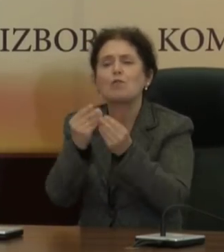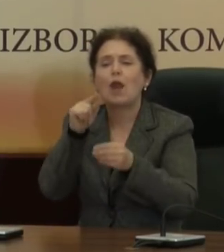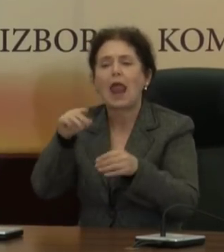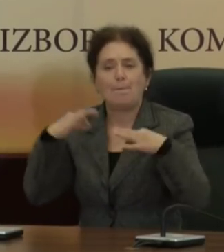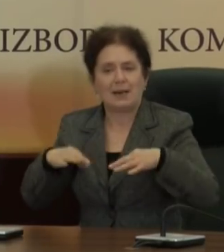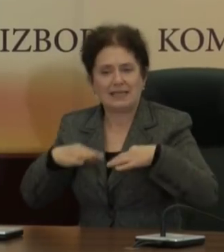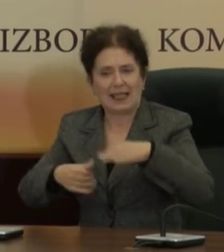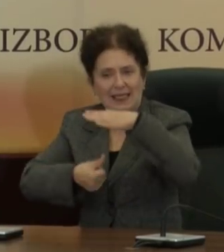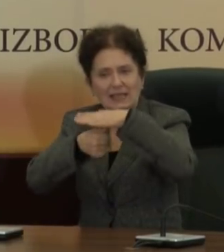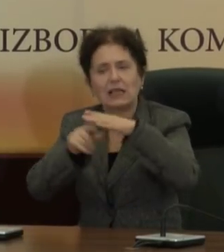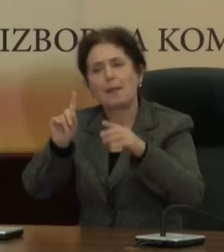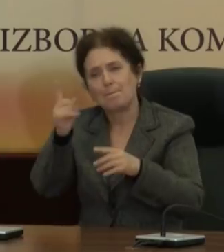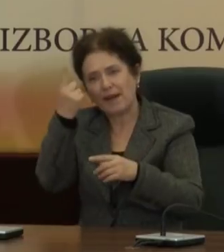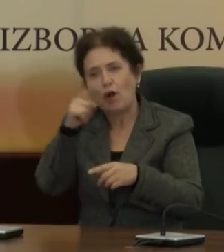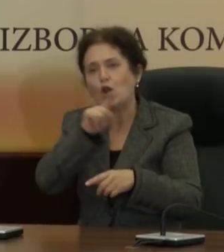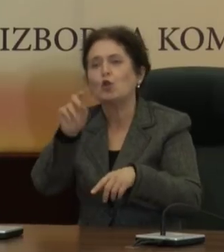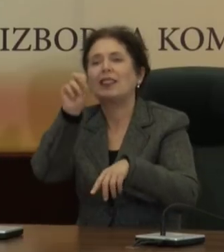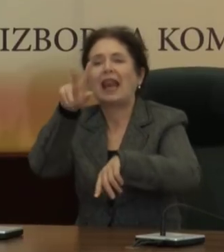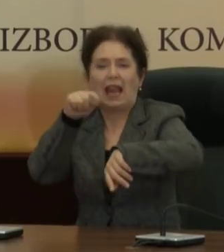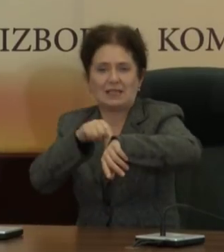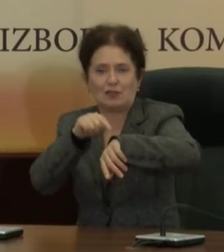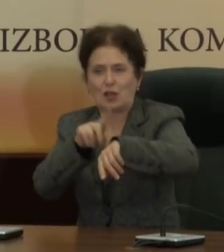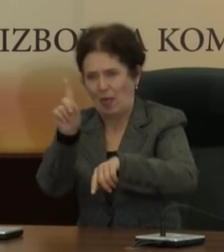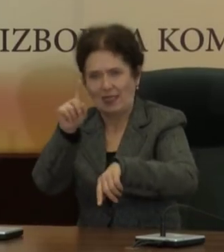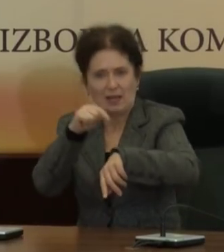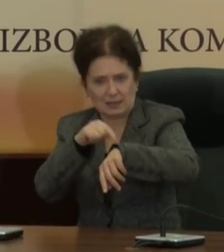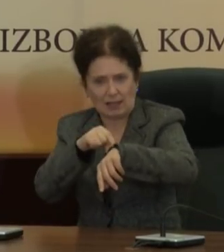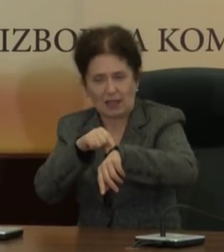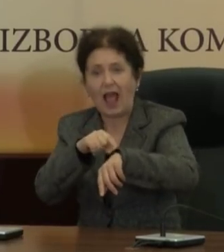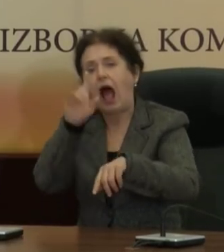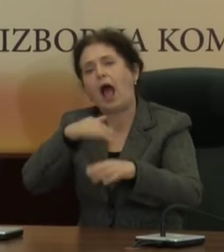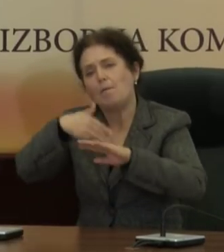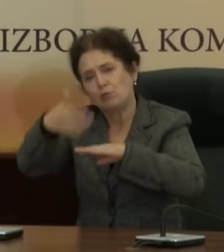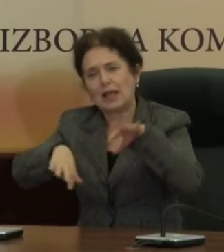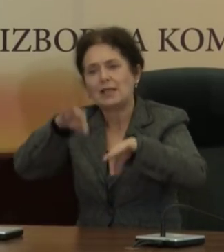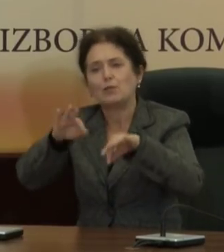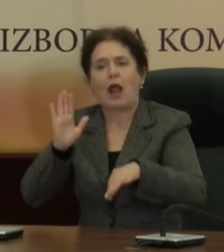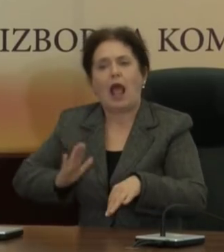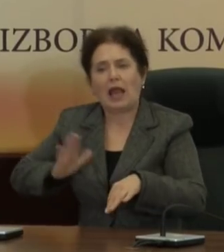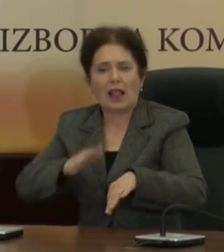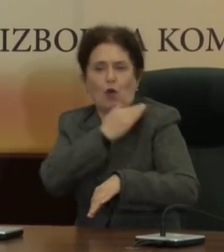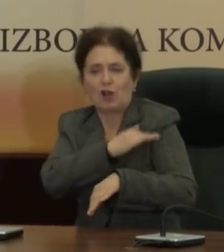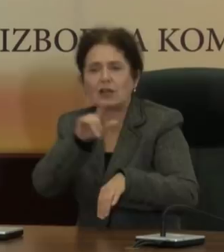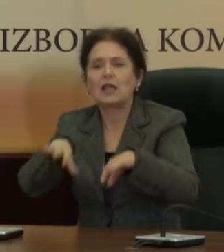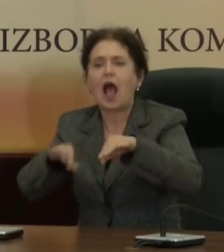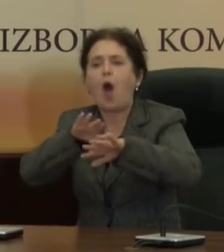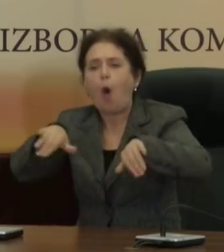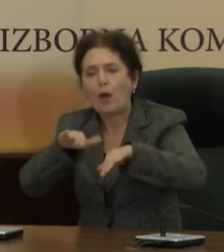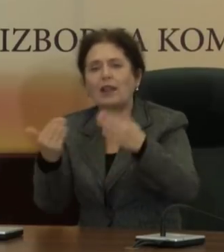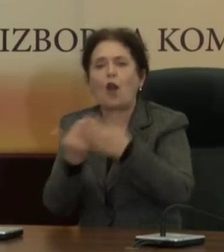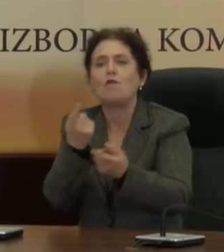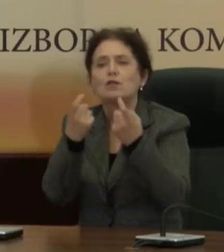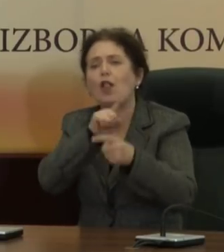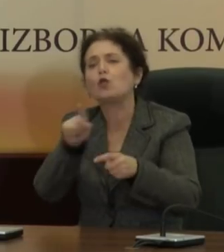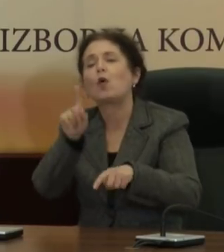председателските избори најпрвен до 13.00 часот и потоа за изборите за градоначалник на Охрите и Ново Село, исто така